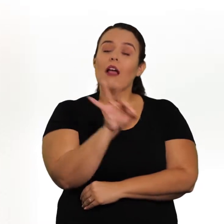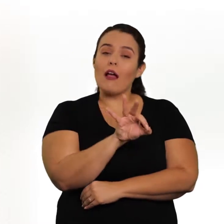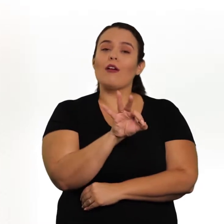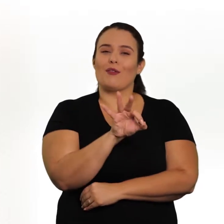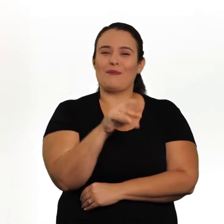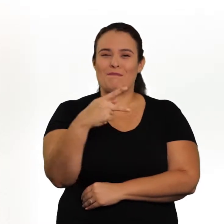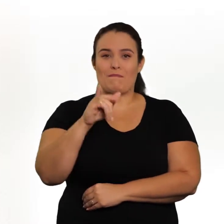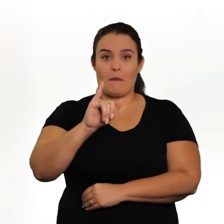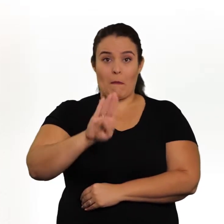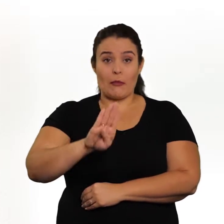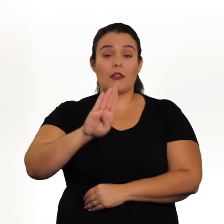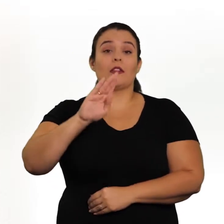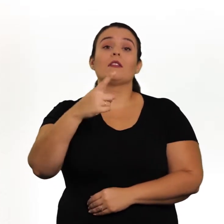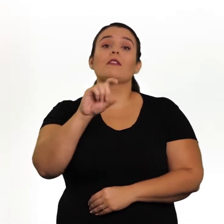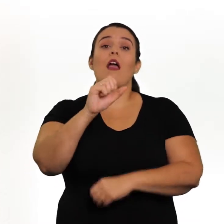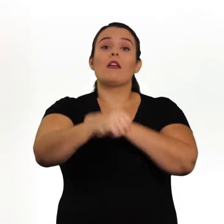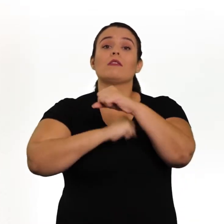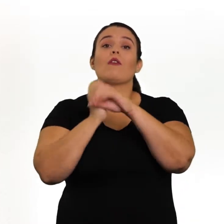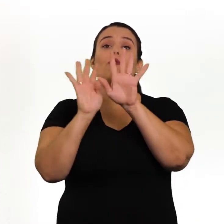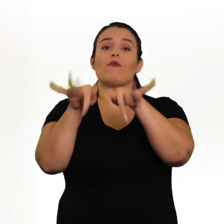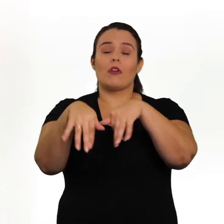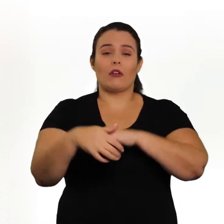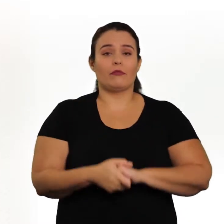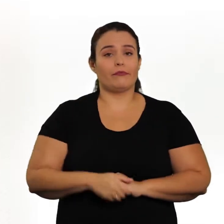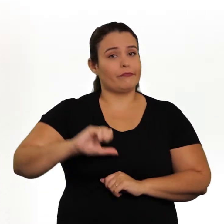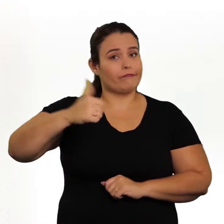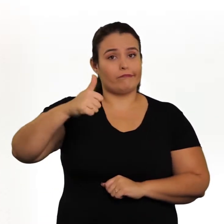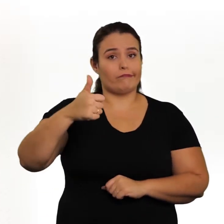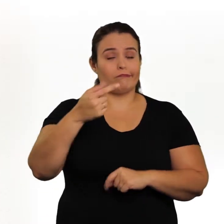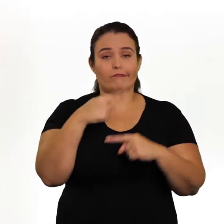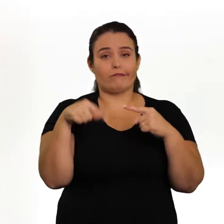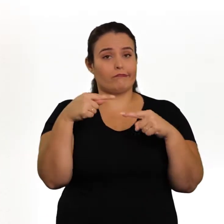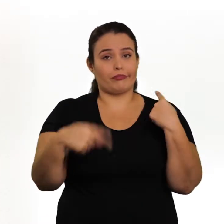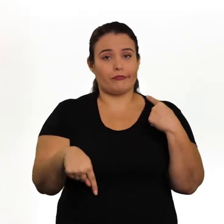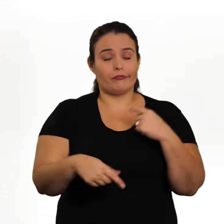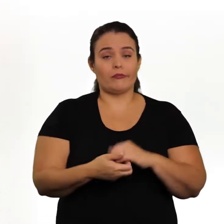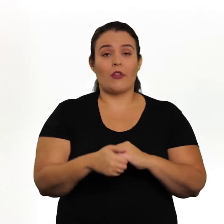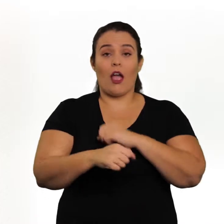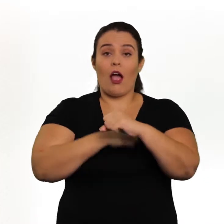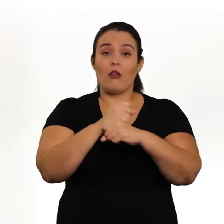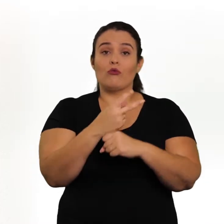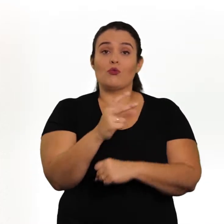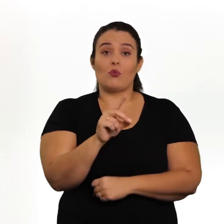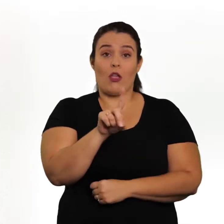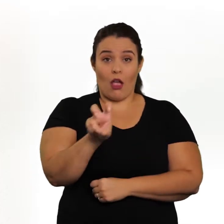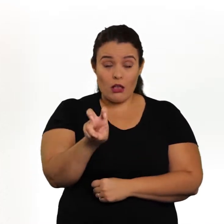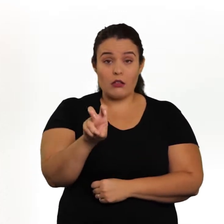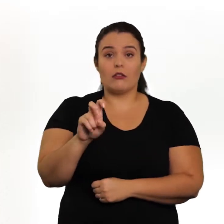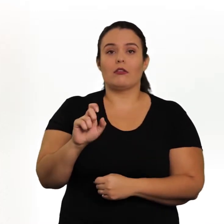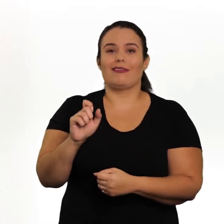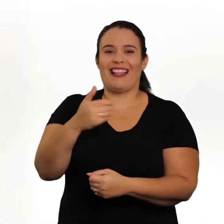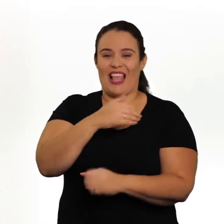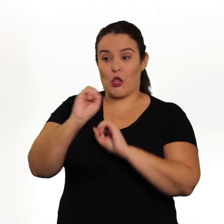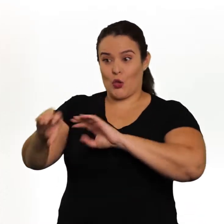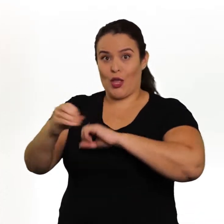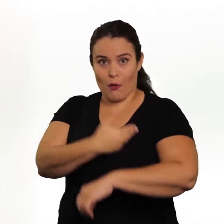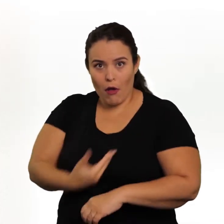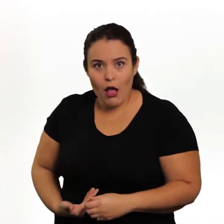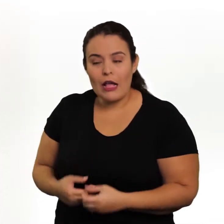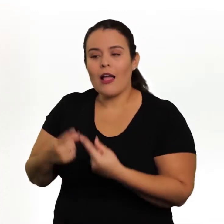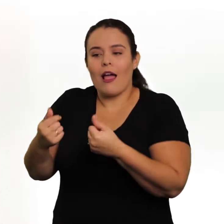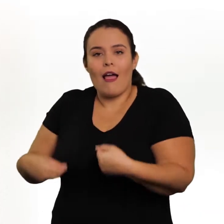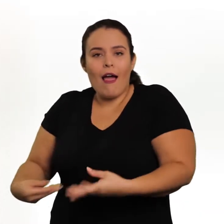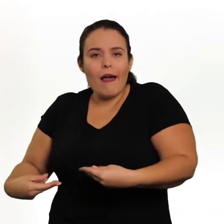% do PIB ao final do decênio. Avaliação Não cumprida Em 2015, o gasto público com educação